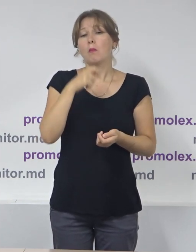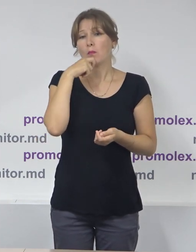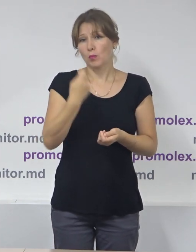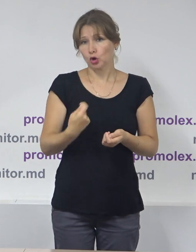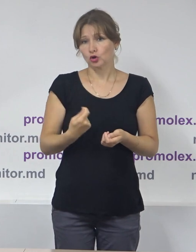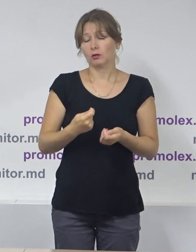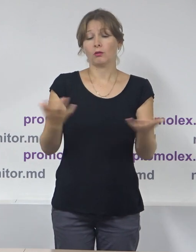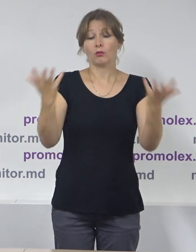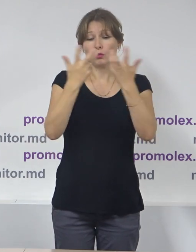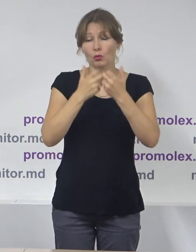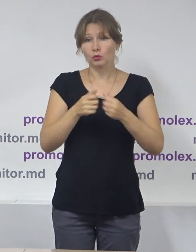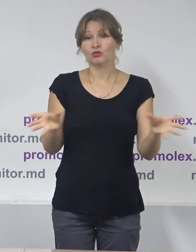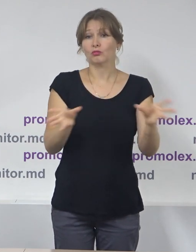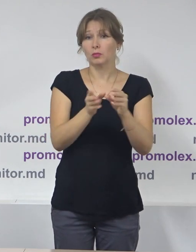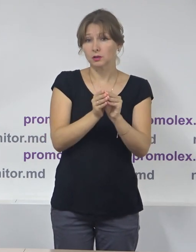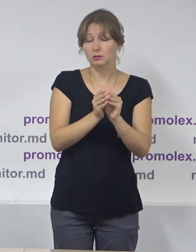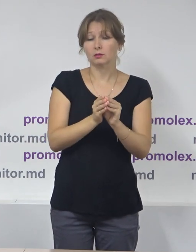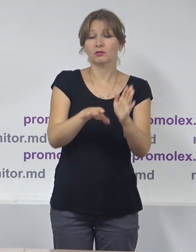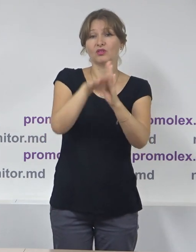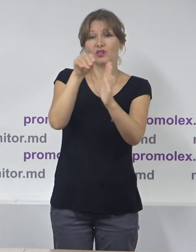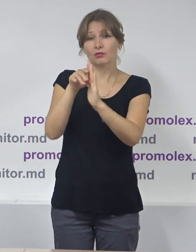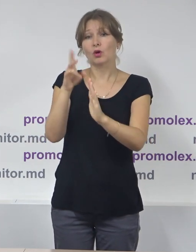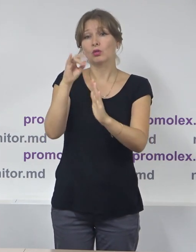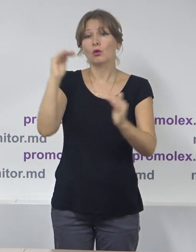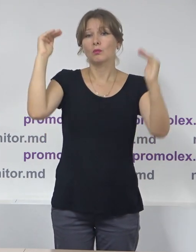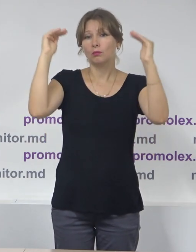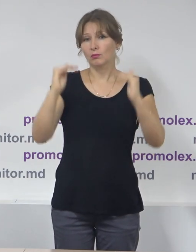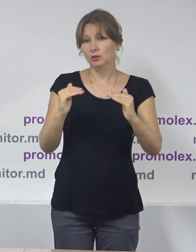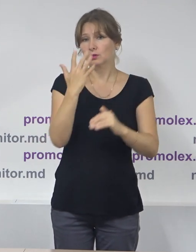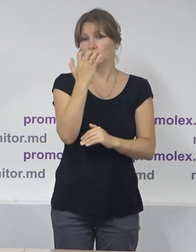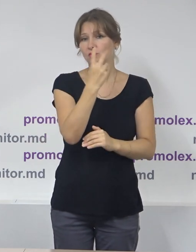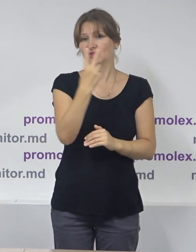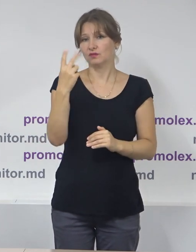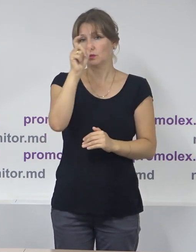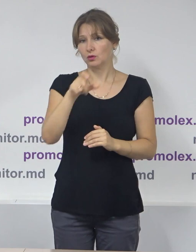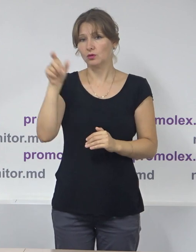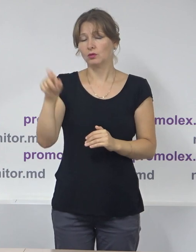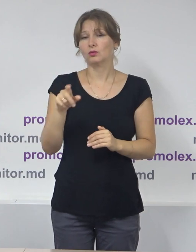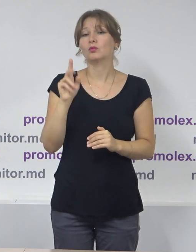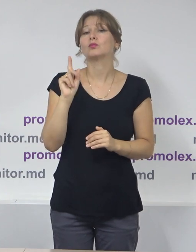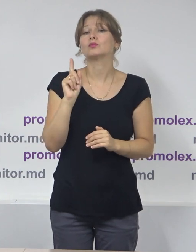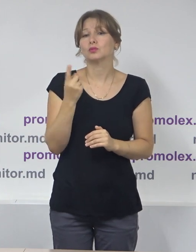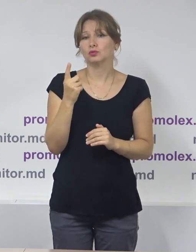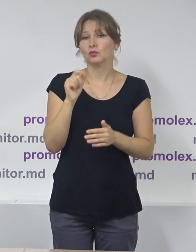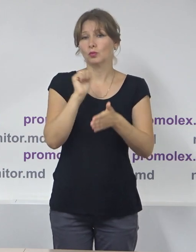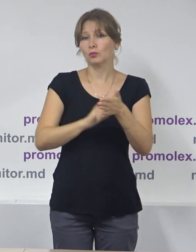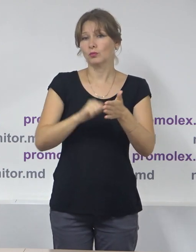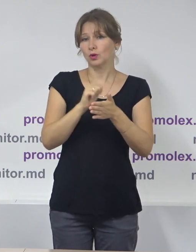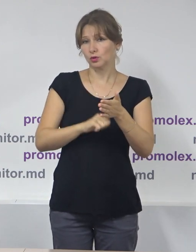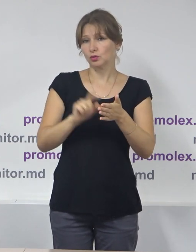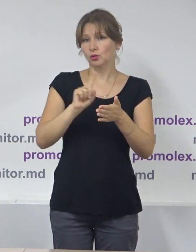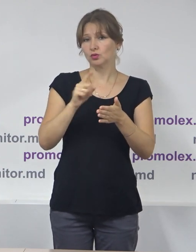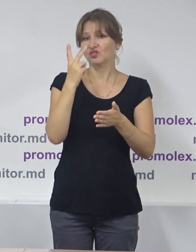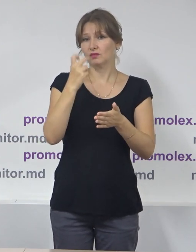consilierilor locale care urmează a fi aleși s-a micșorat cu 522 de persoane, fiind vizate în acest sens cel puțin